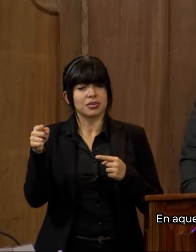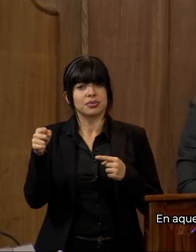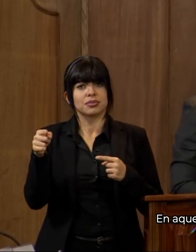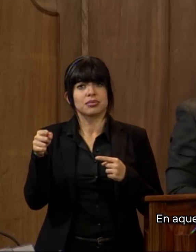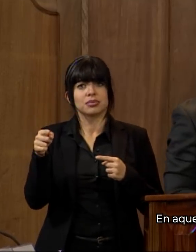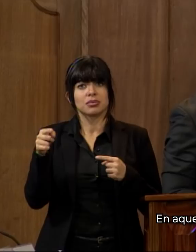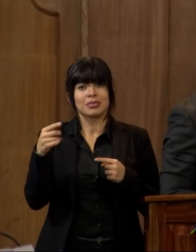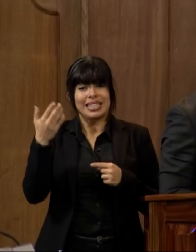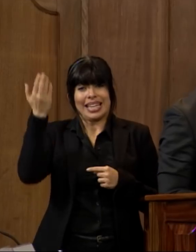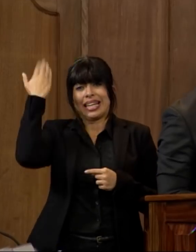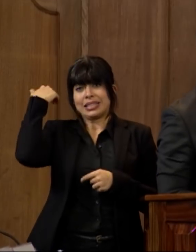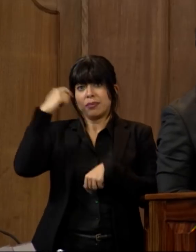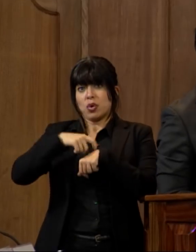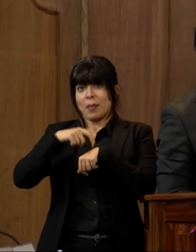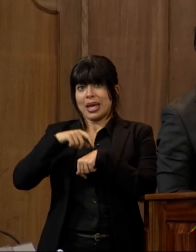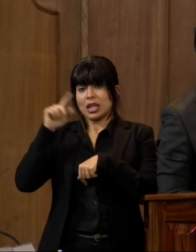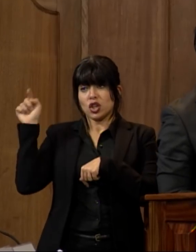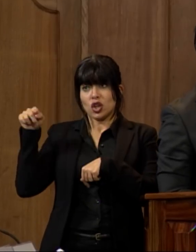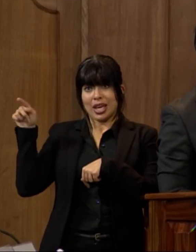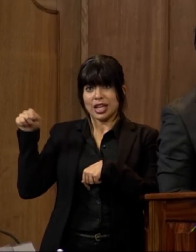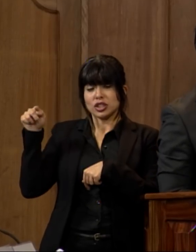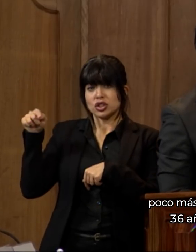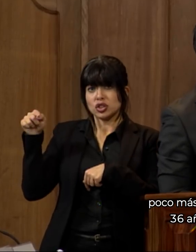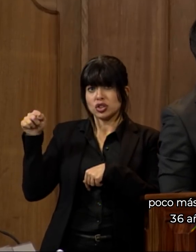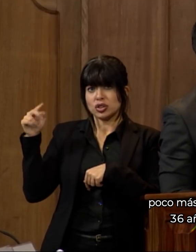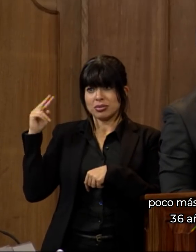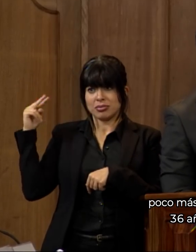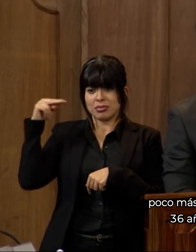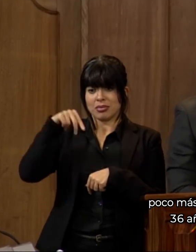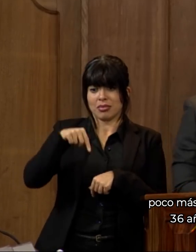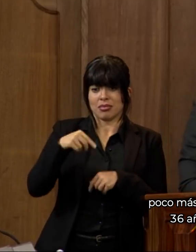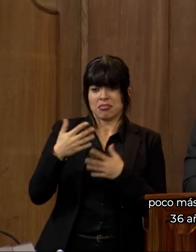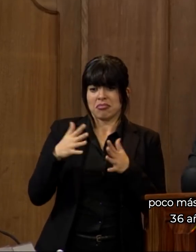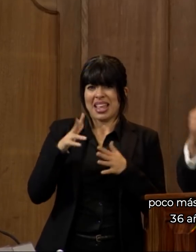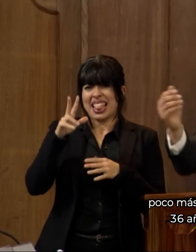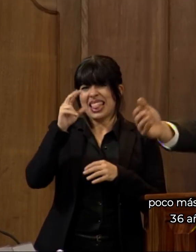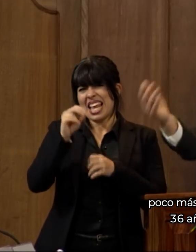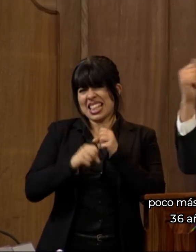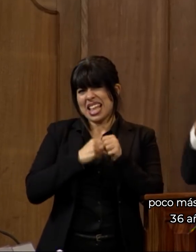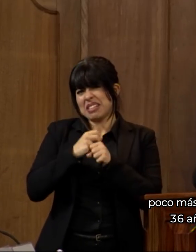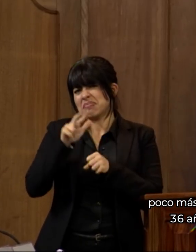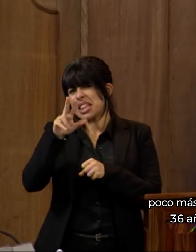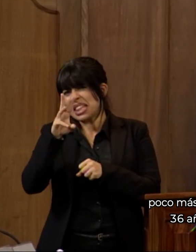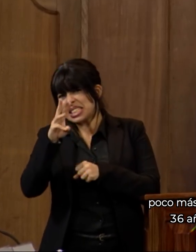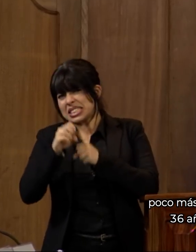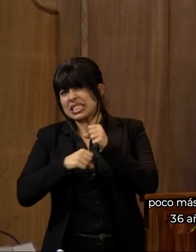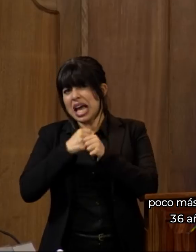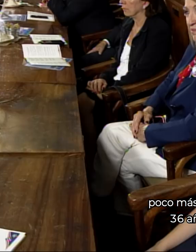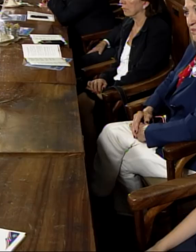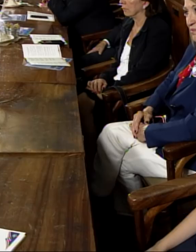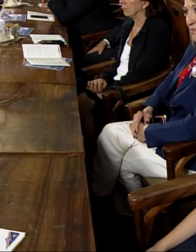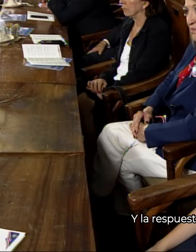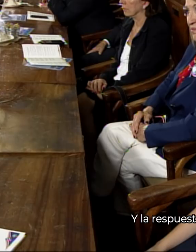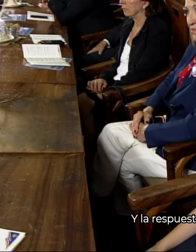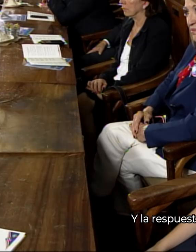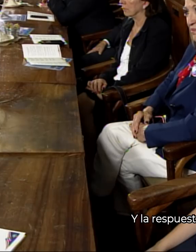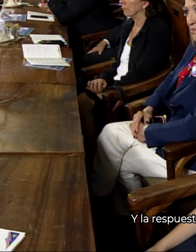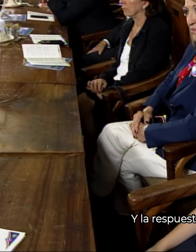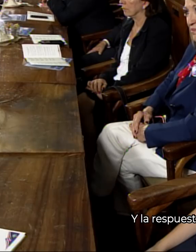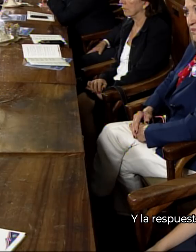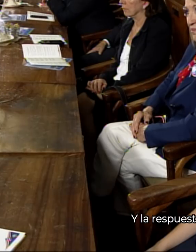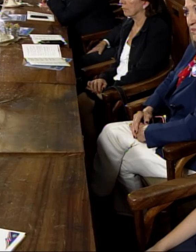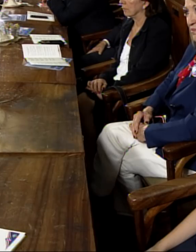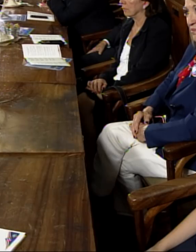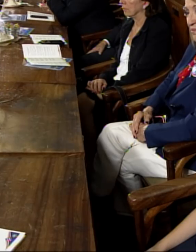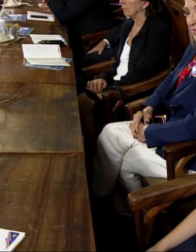En aquel momento, poco más de 30 años, 36 años atrás, y la respuesta